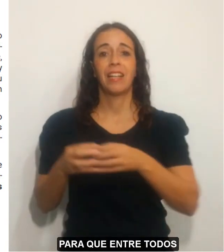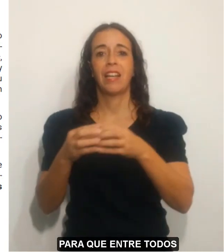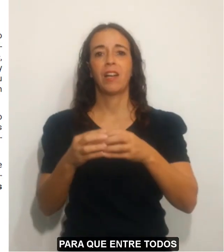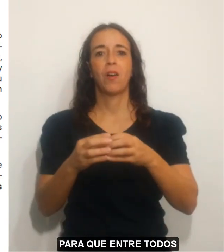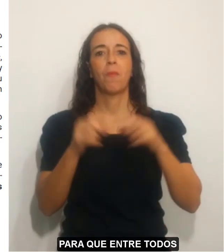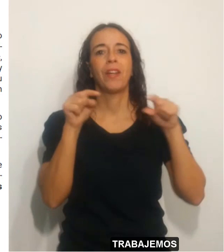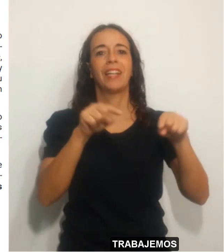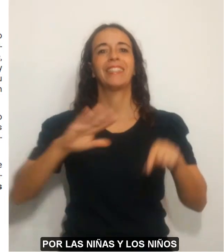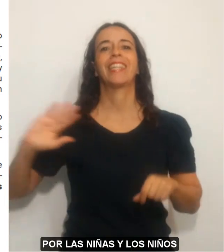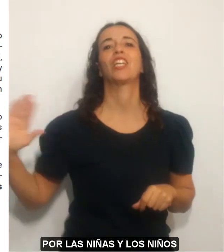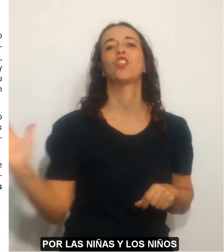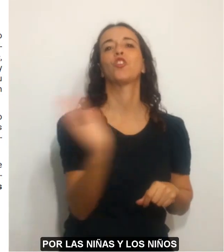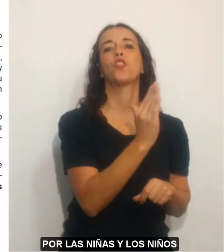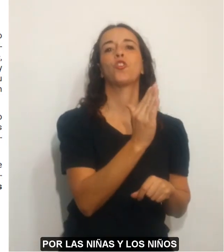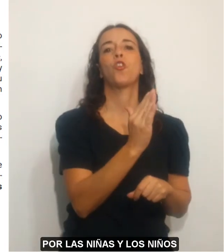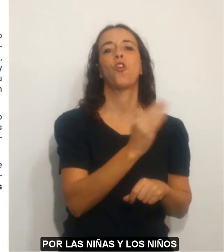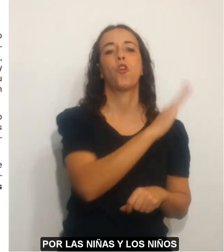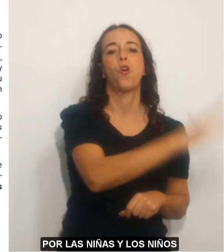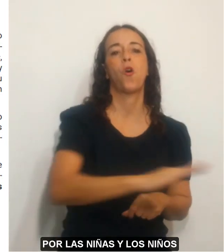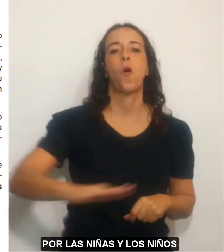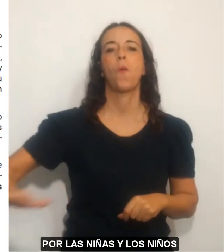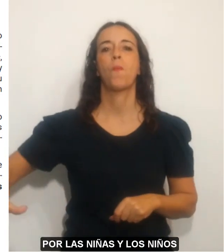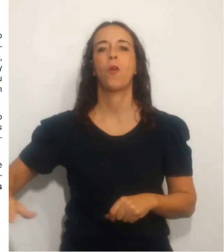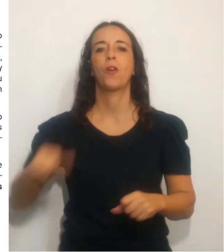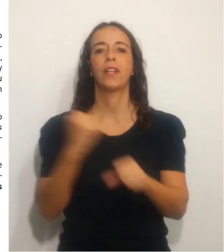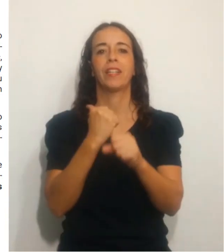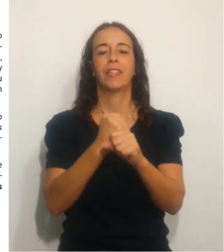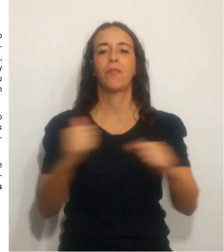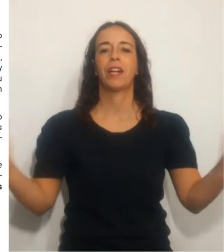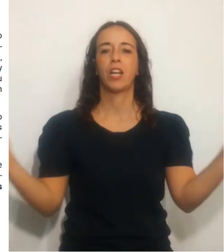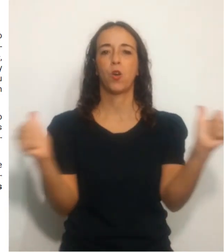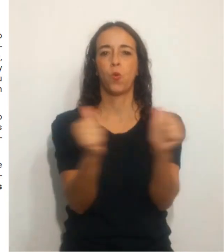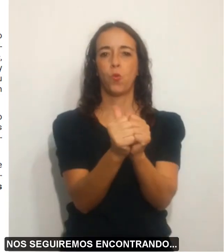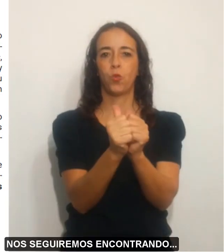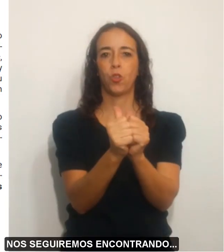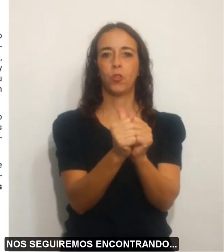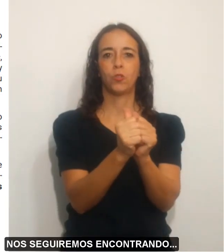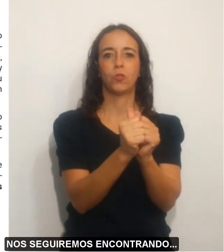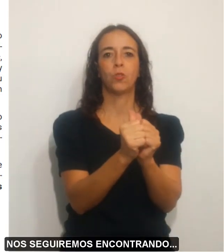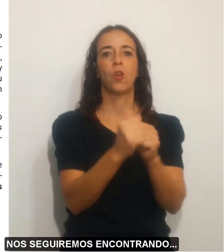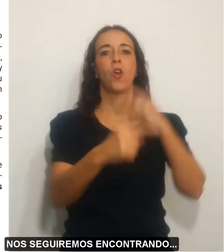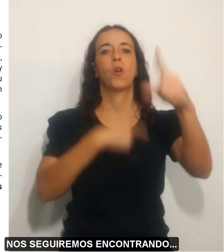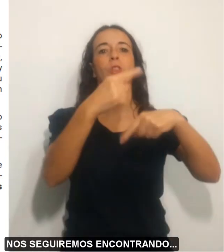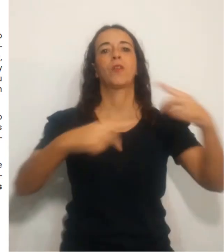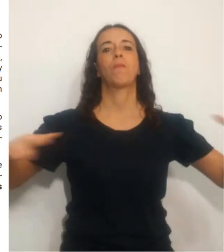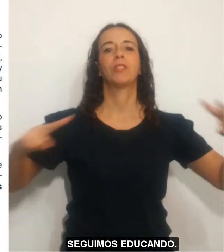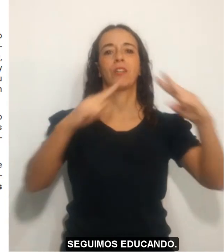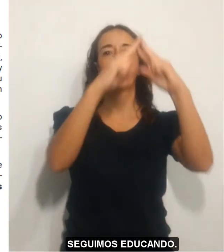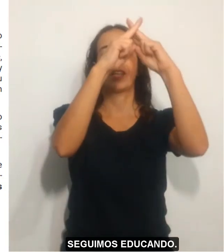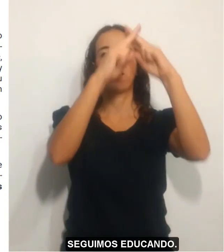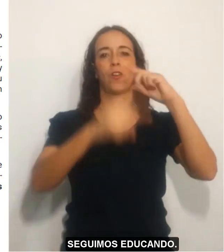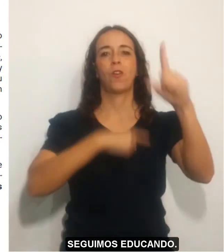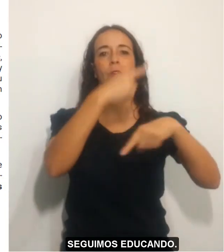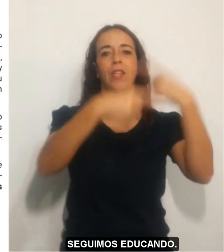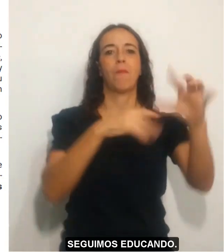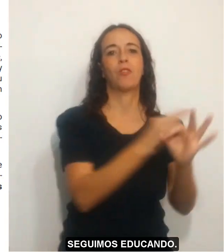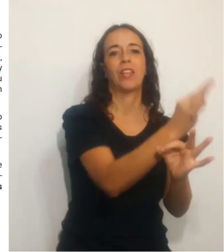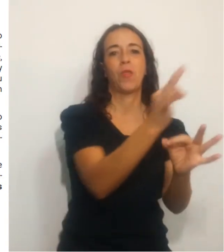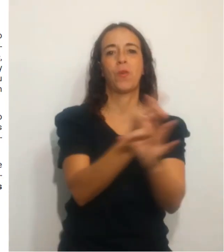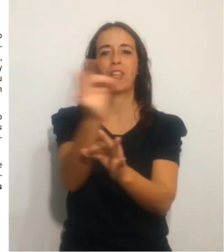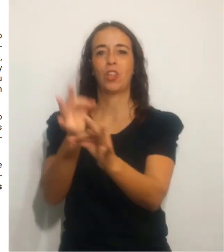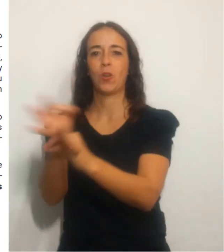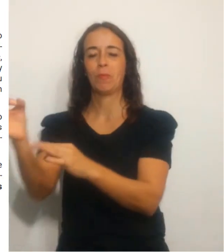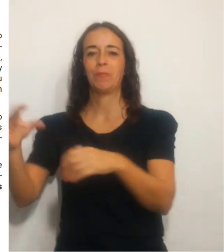entre todos trabajemos por las niñas y los niños. Nos seguiremos encontrando, seguimos educando.